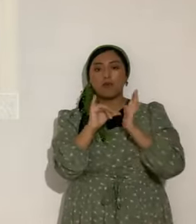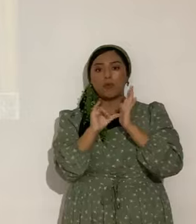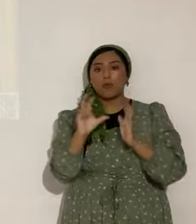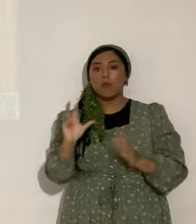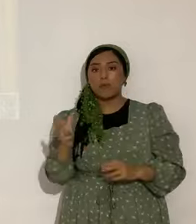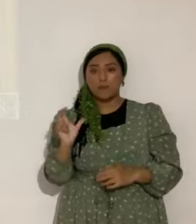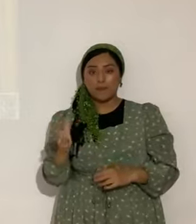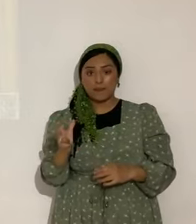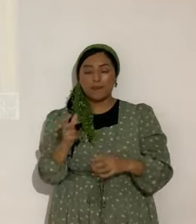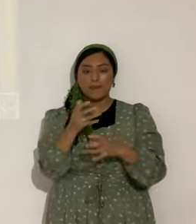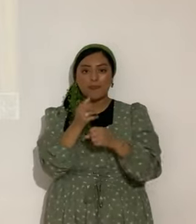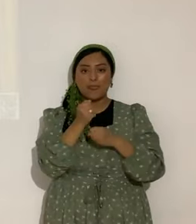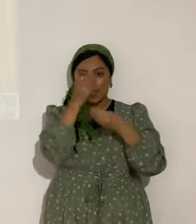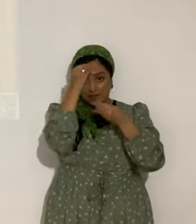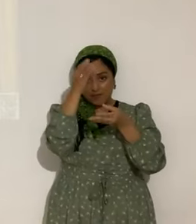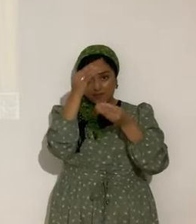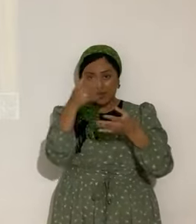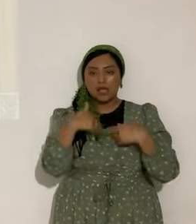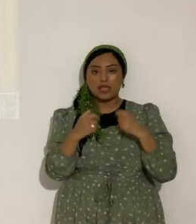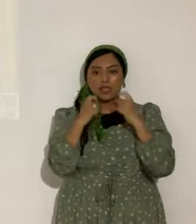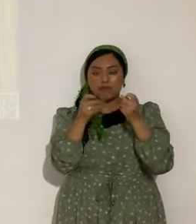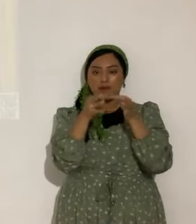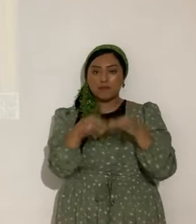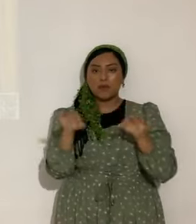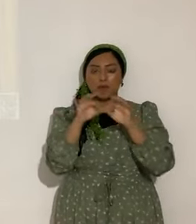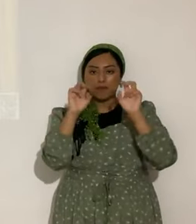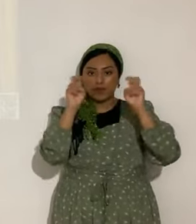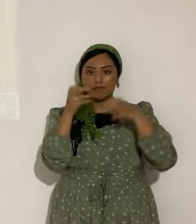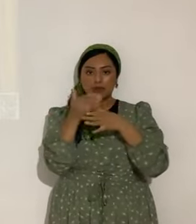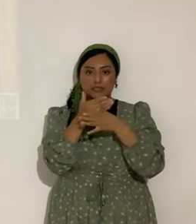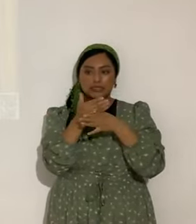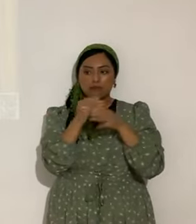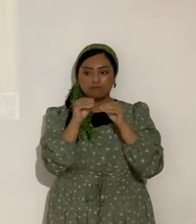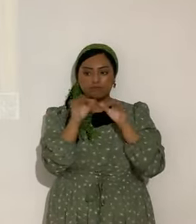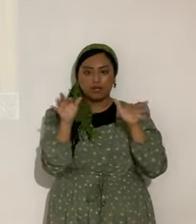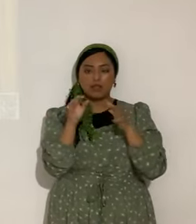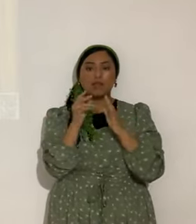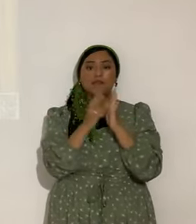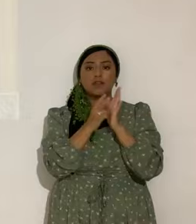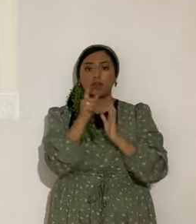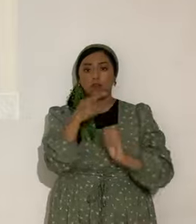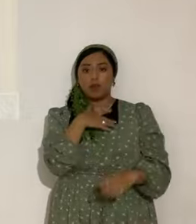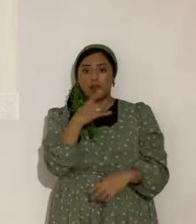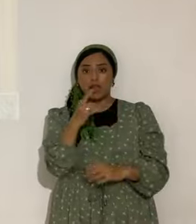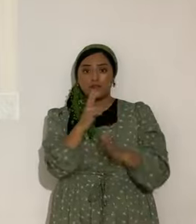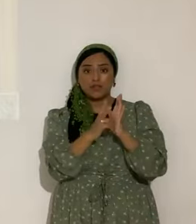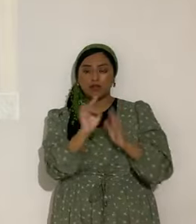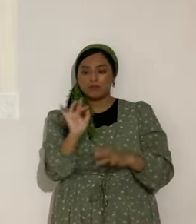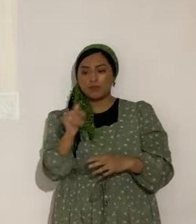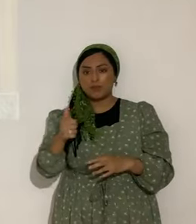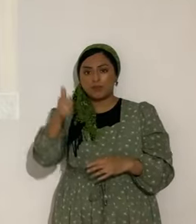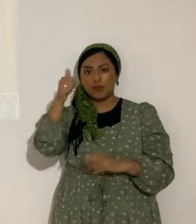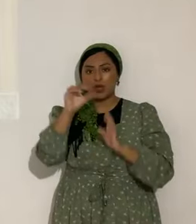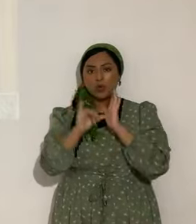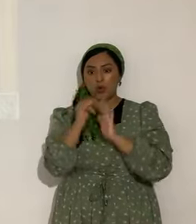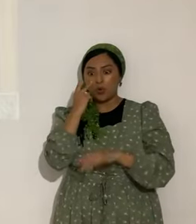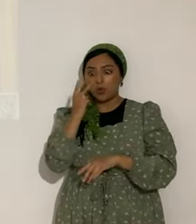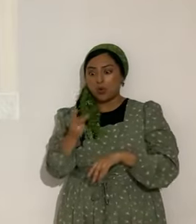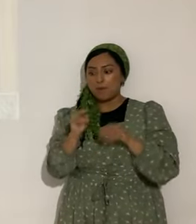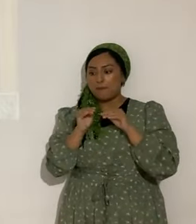porque voy a estar dando temas muy importantes. Comparte el video. Si te gusta, dale like, porque así YouTube lo recomienda. También se